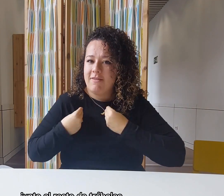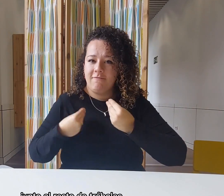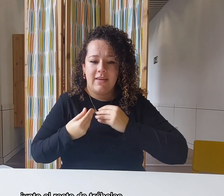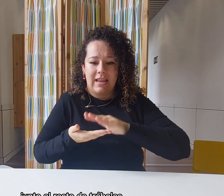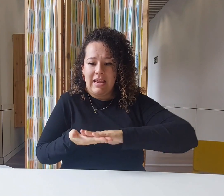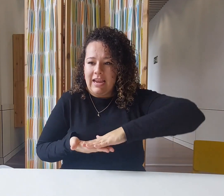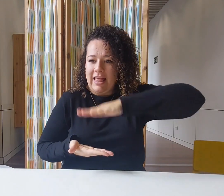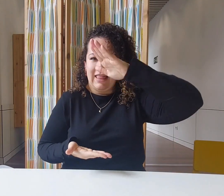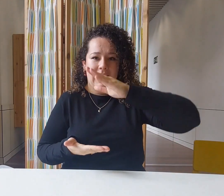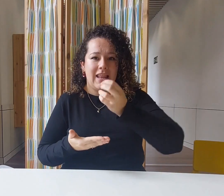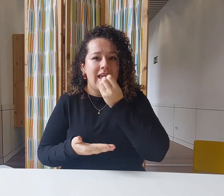tréboles.